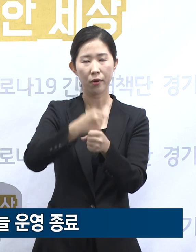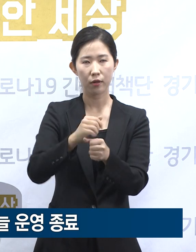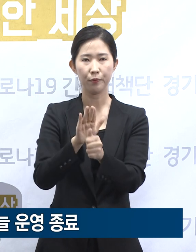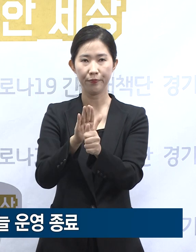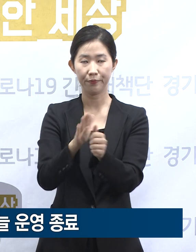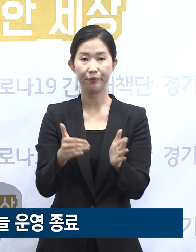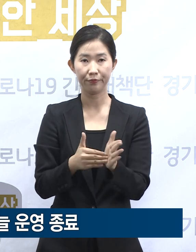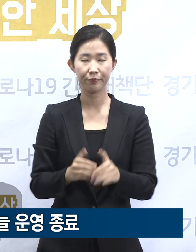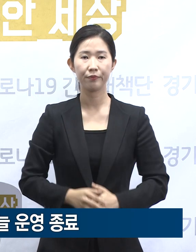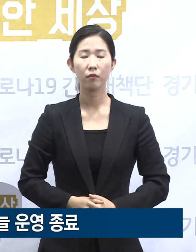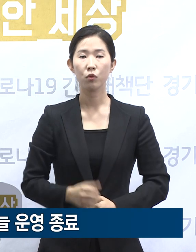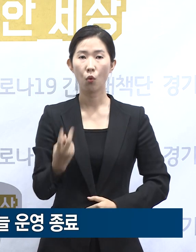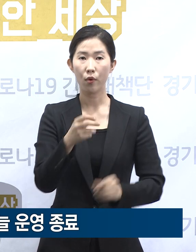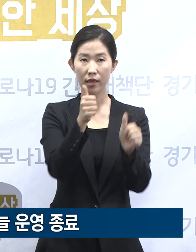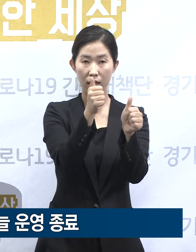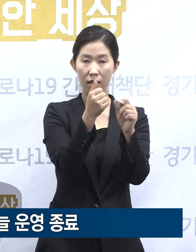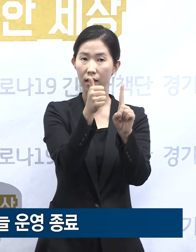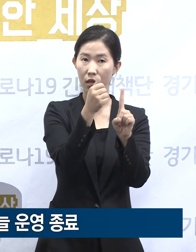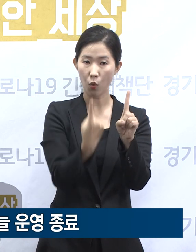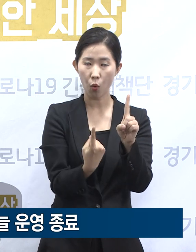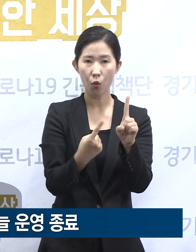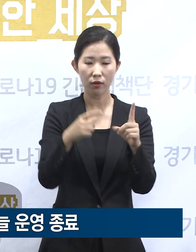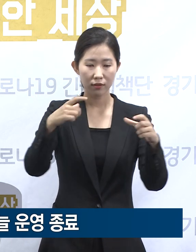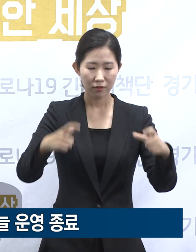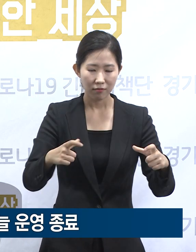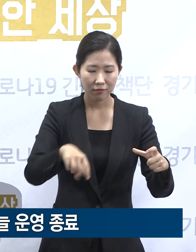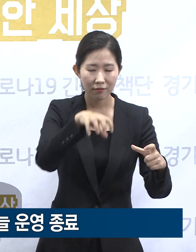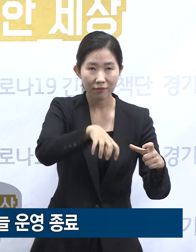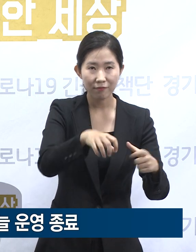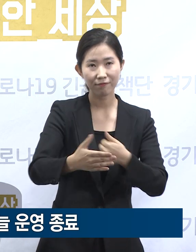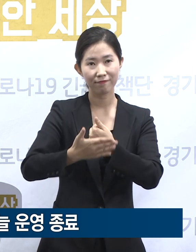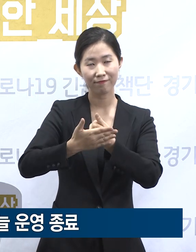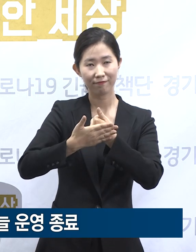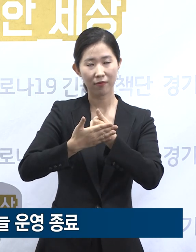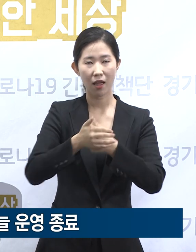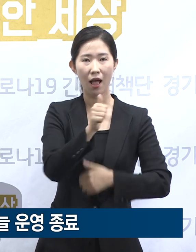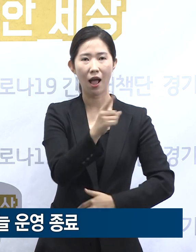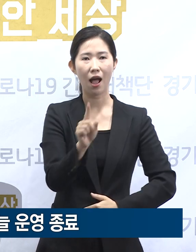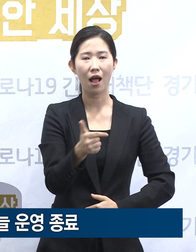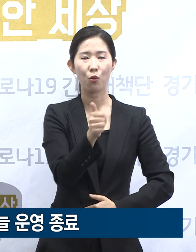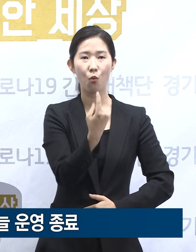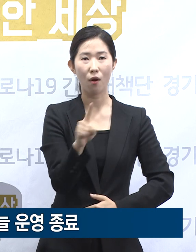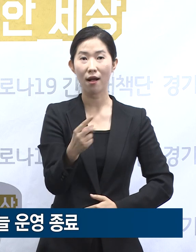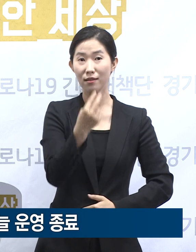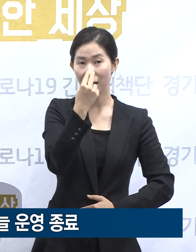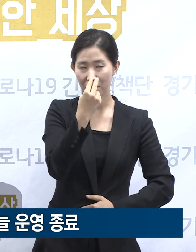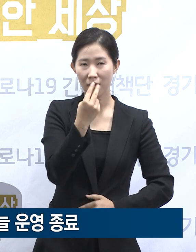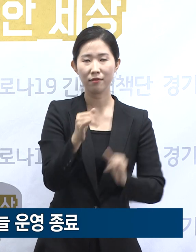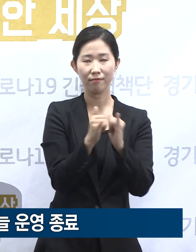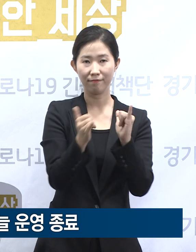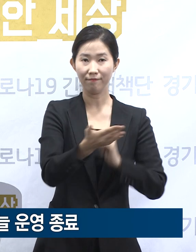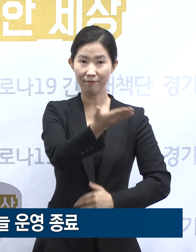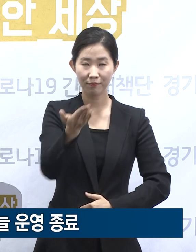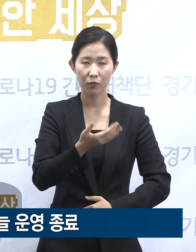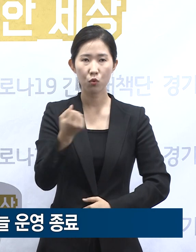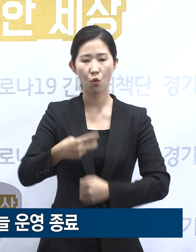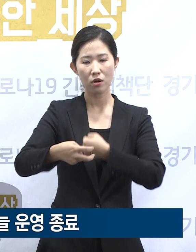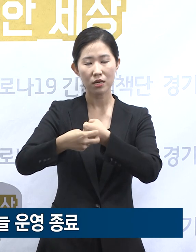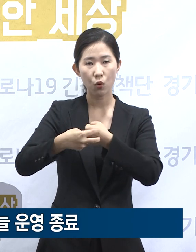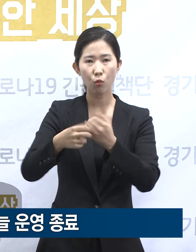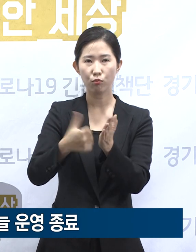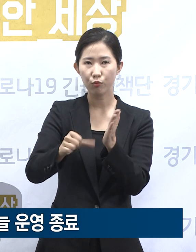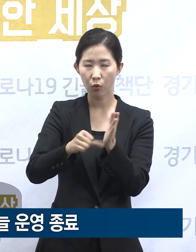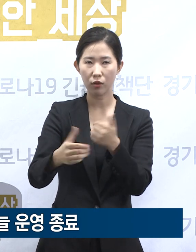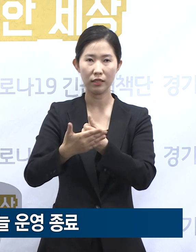제1호 생활치료센터 장소 제공에 협력해 주신 하나생명 관계자 여러분과 의료 인력 파견 및 의료 장비를 제공해 주신